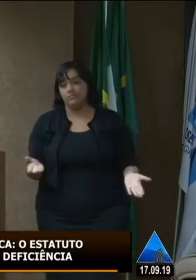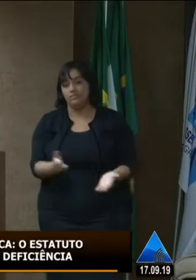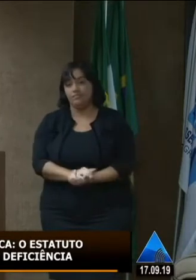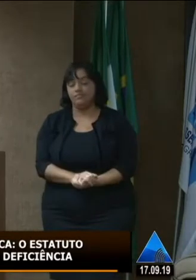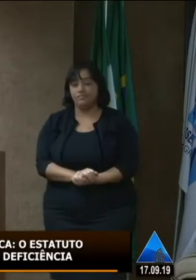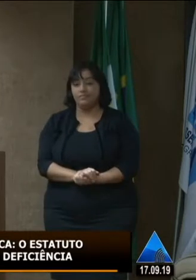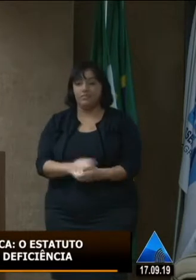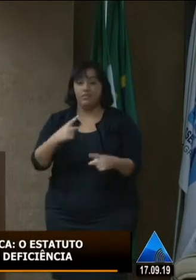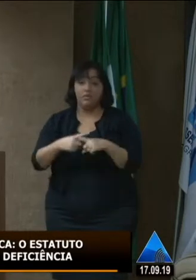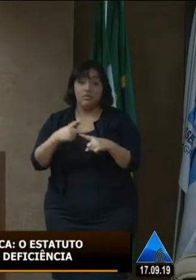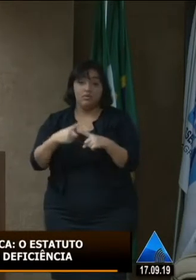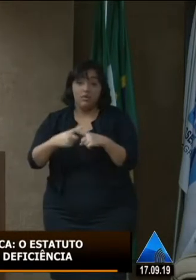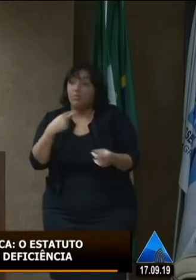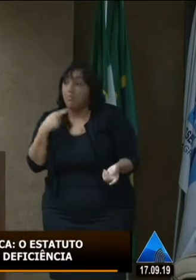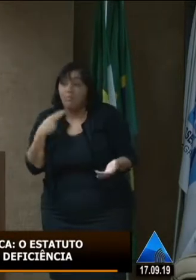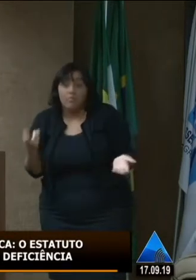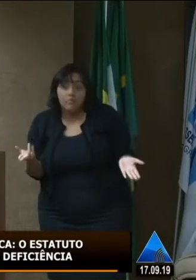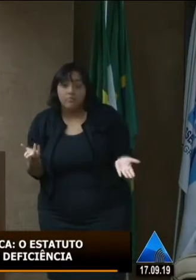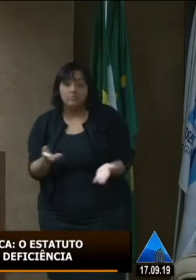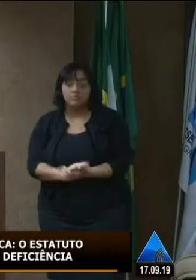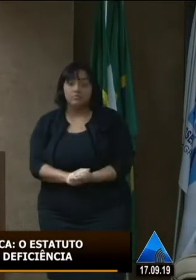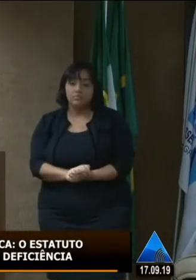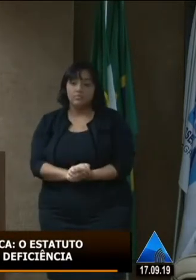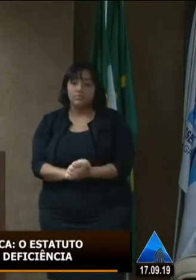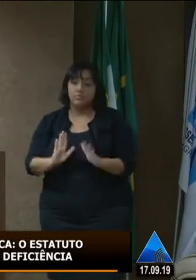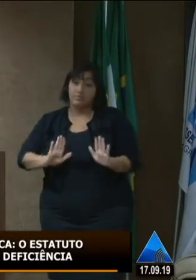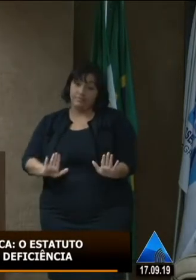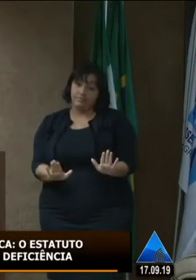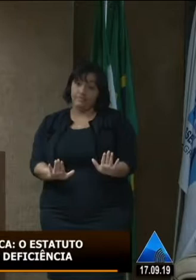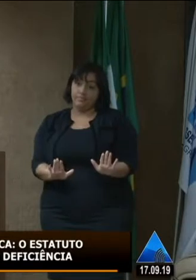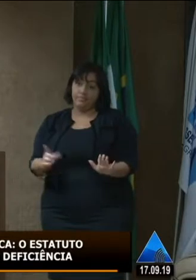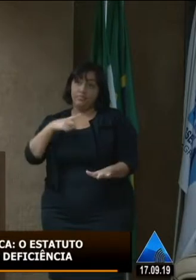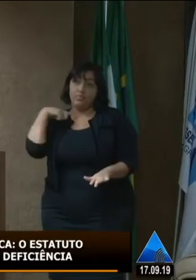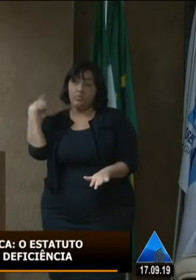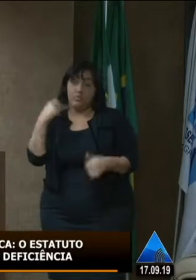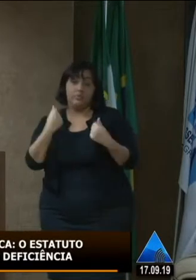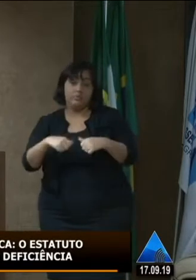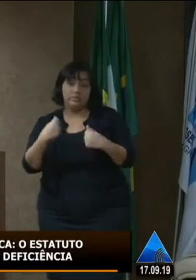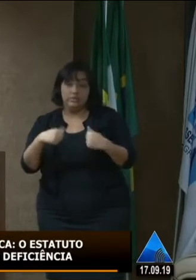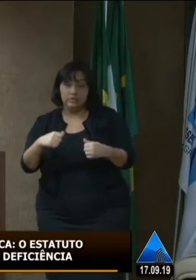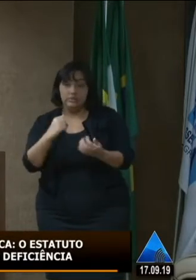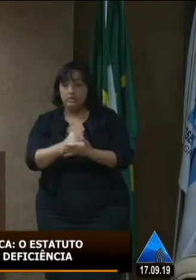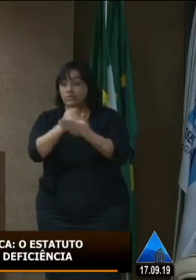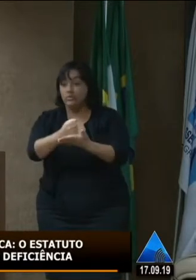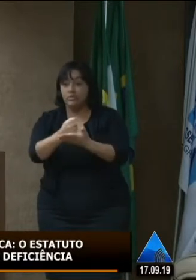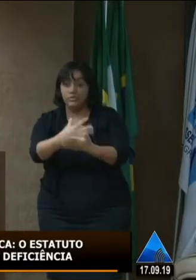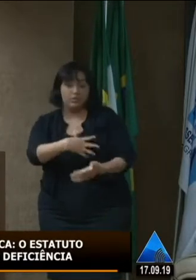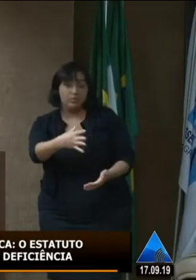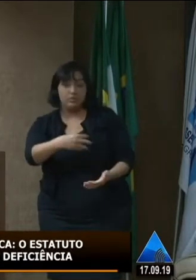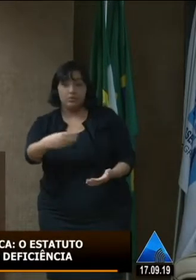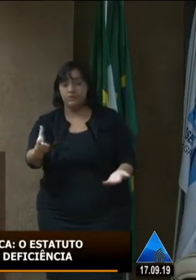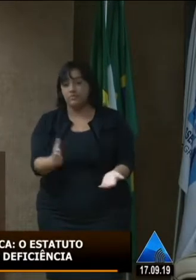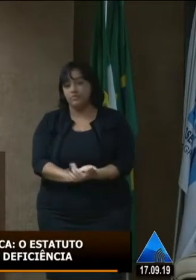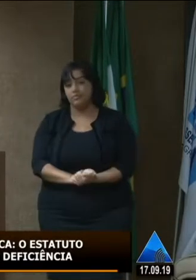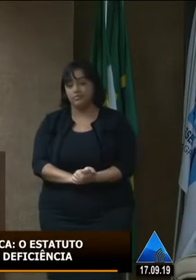porque diz que não pode mas a gente precisa se virar para dar conta para estimular os filhos nas terapias